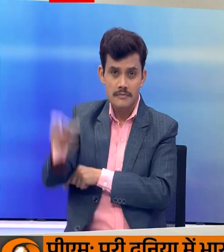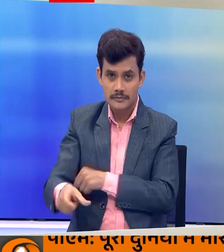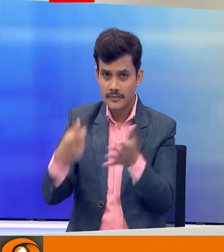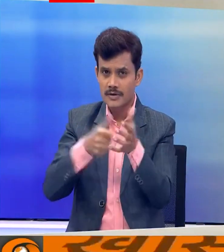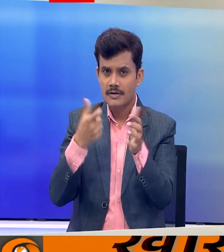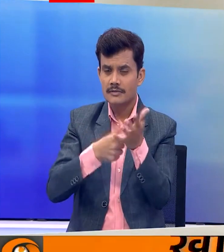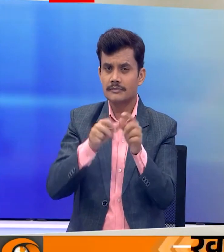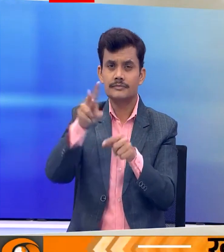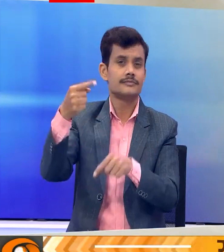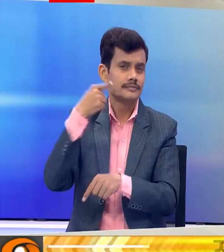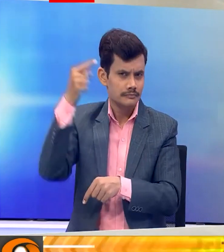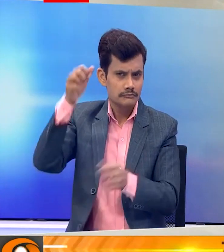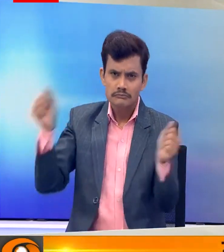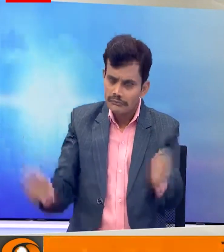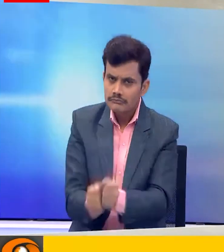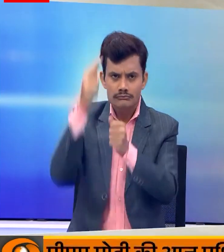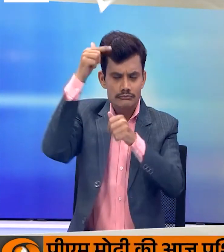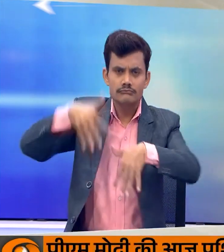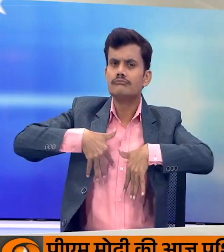किष्ण के समर्थन में रोड्शो करेंगे